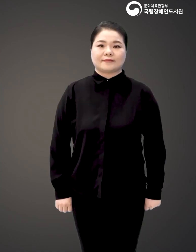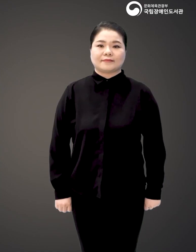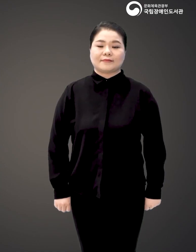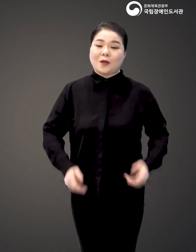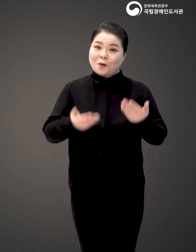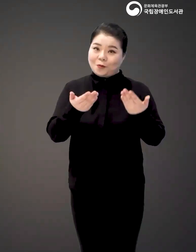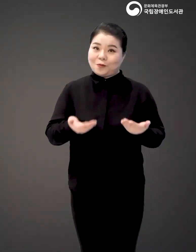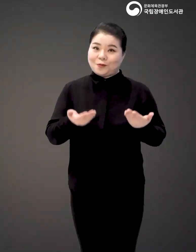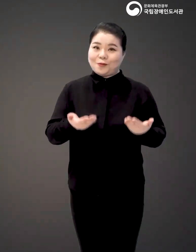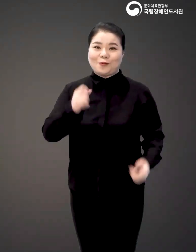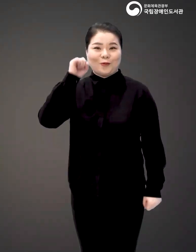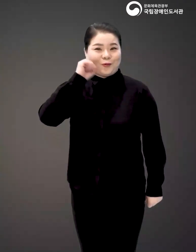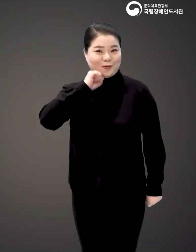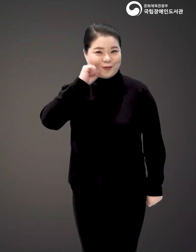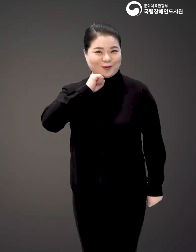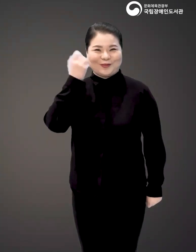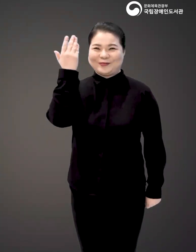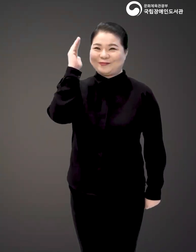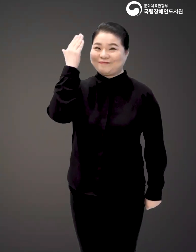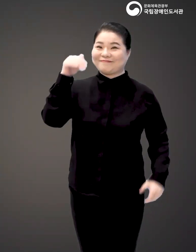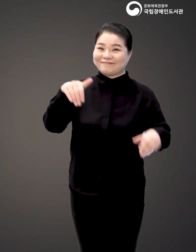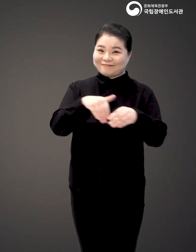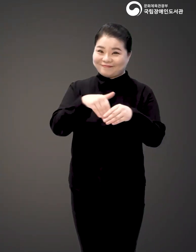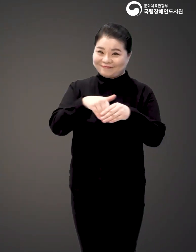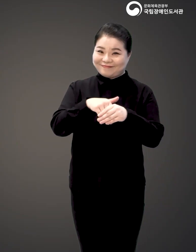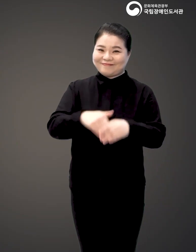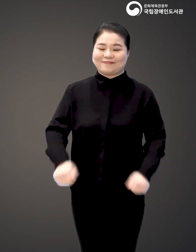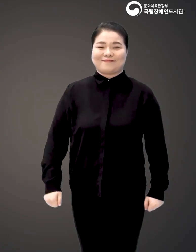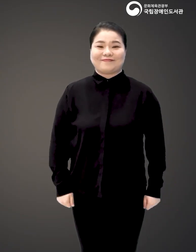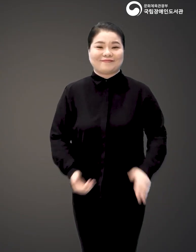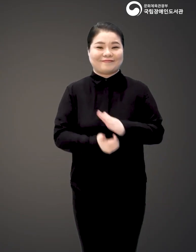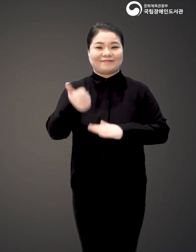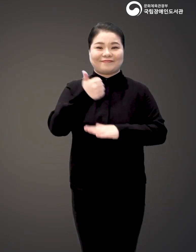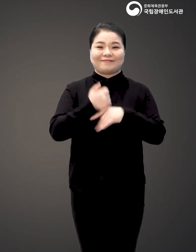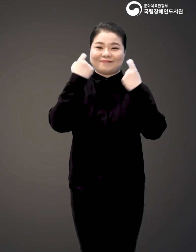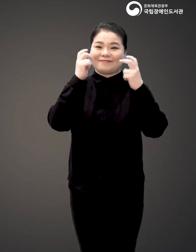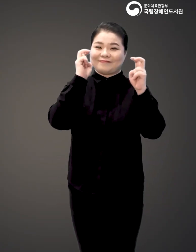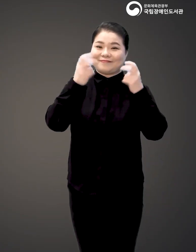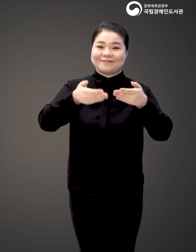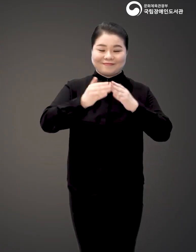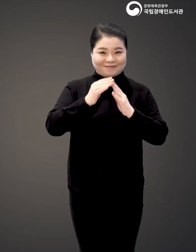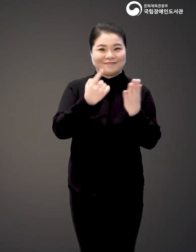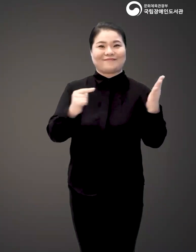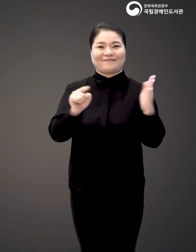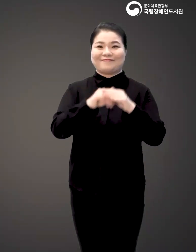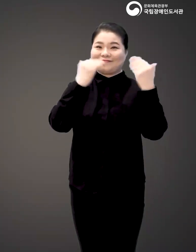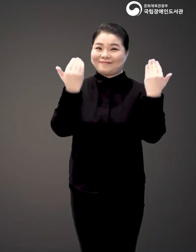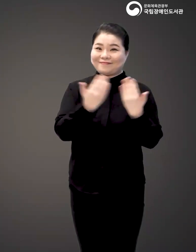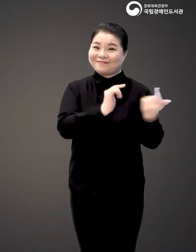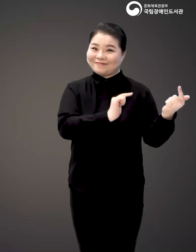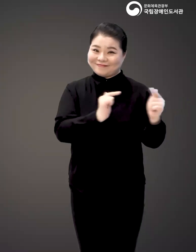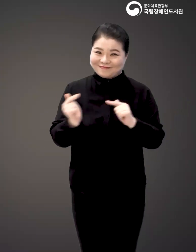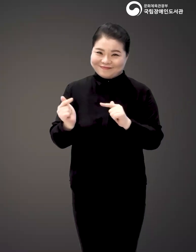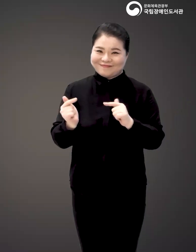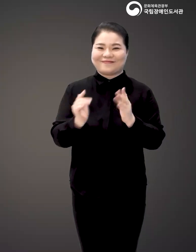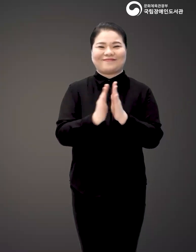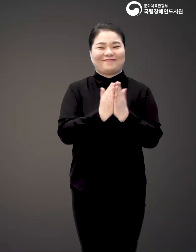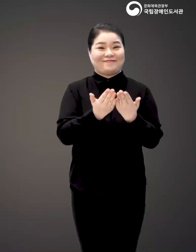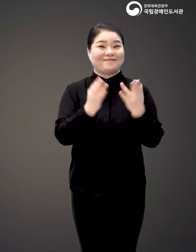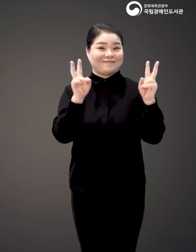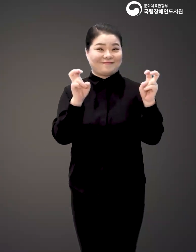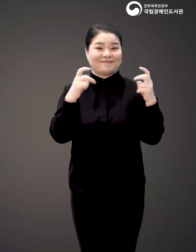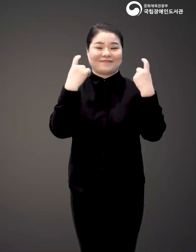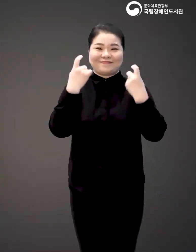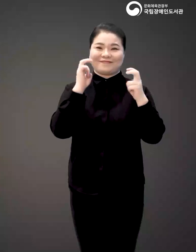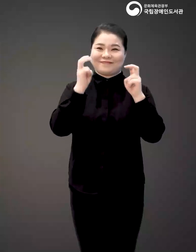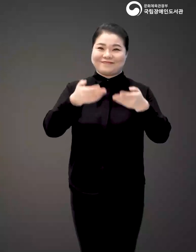여가의 시대 성공적인 관광 스타트업 창업을 위한 모든 것 책 관광 스타트업을 소개합니다.